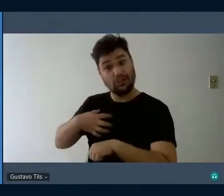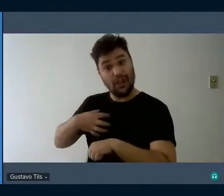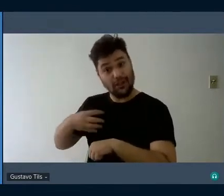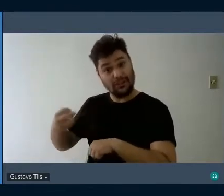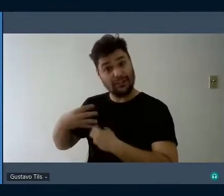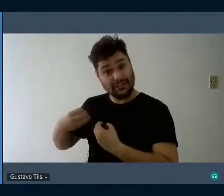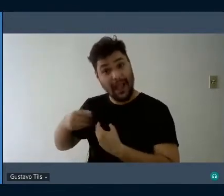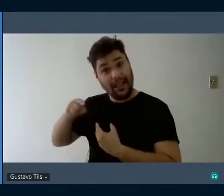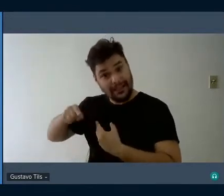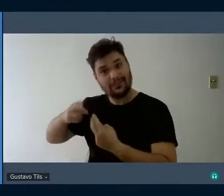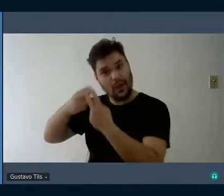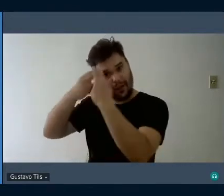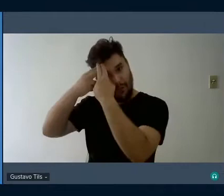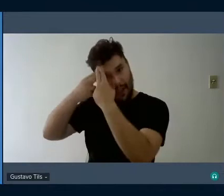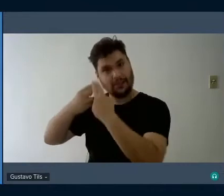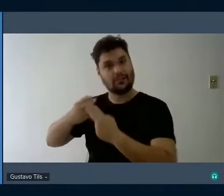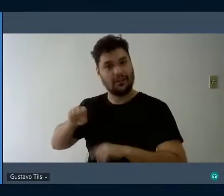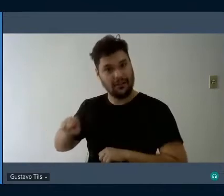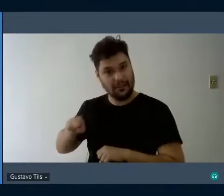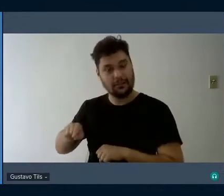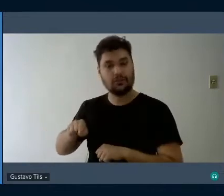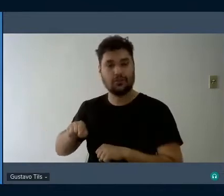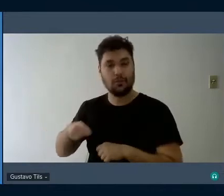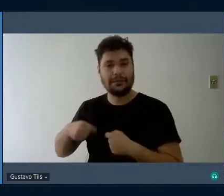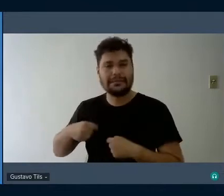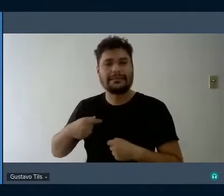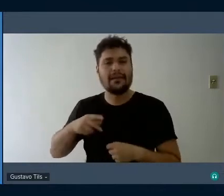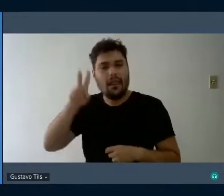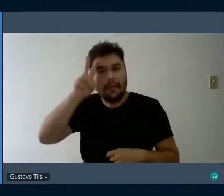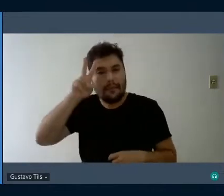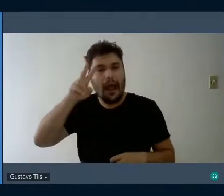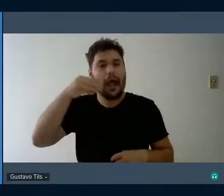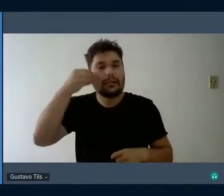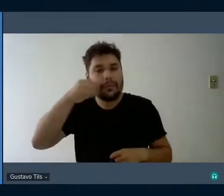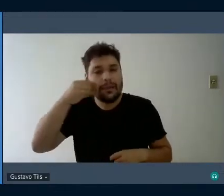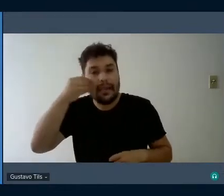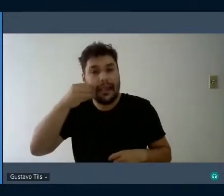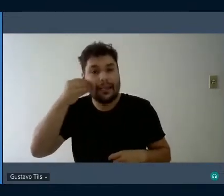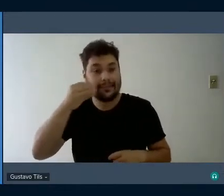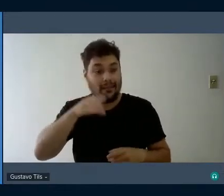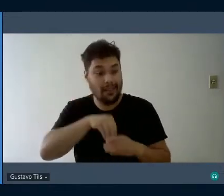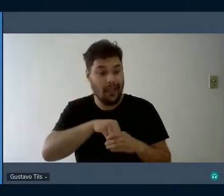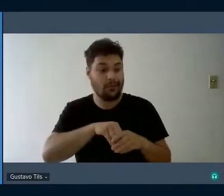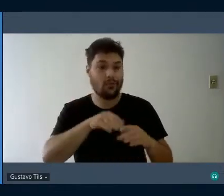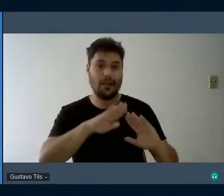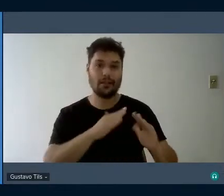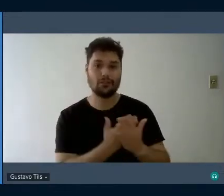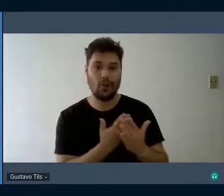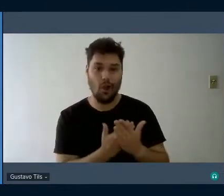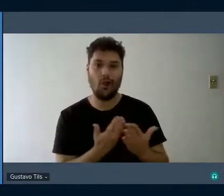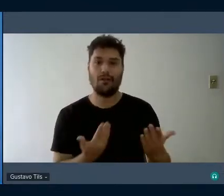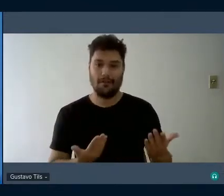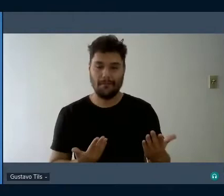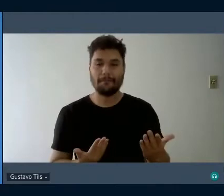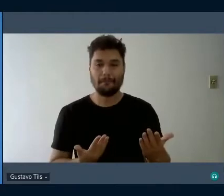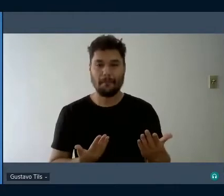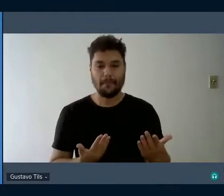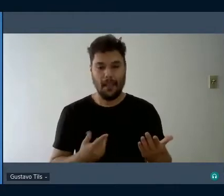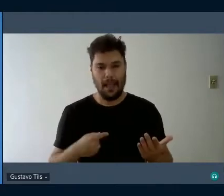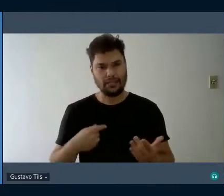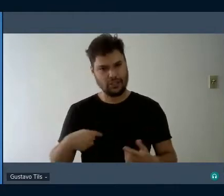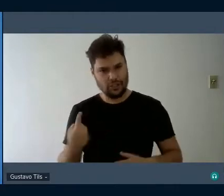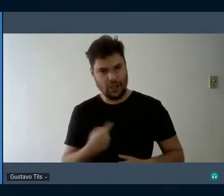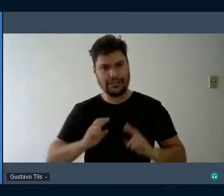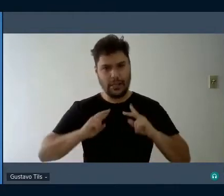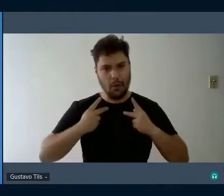resgate das experiências é fundamental para qualquer prática educativa. humanizadora. Acumulamos memórias,